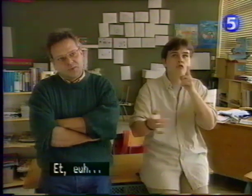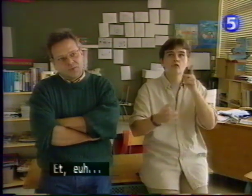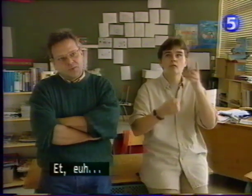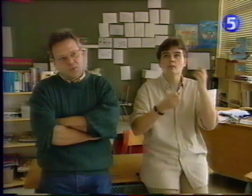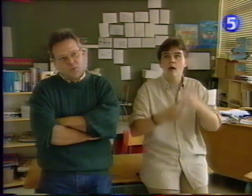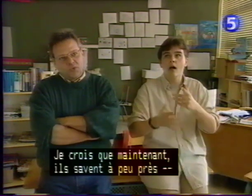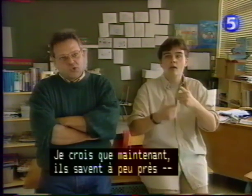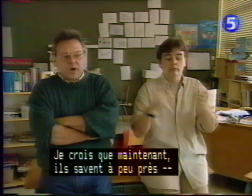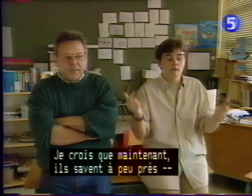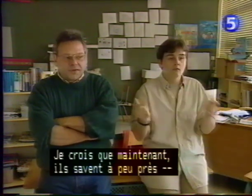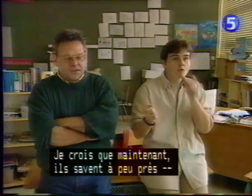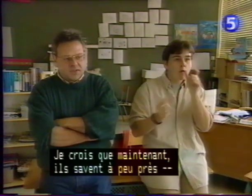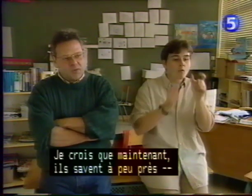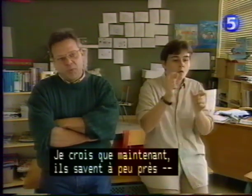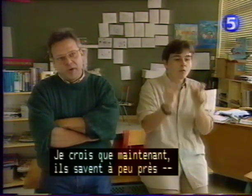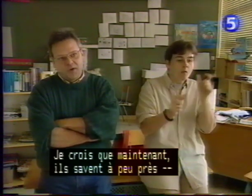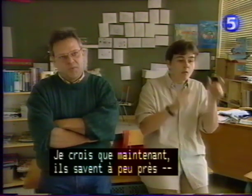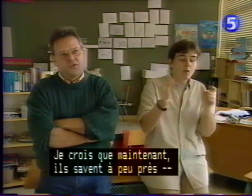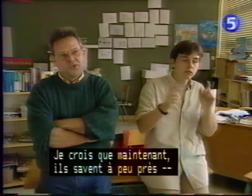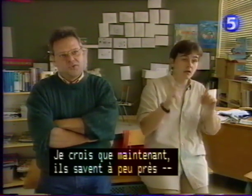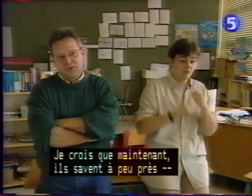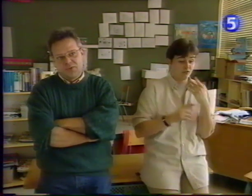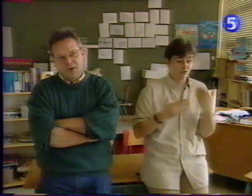Et, bon, je crois que maintenant, ils savent à peu près comment fonctionne une histoire, quoi.